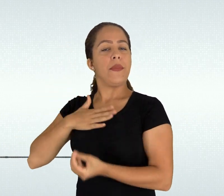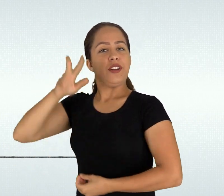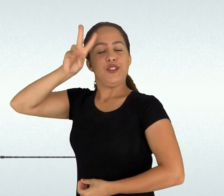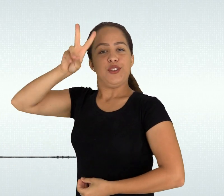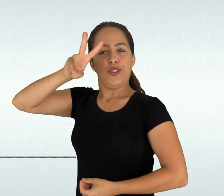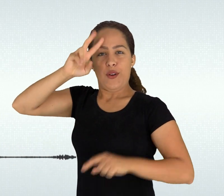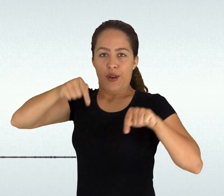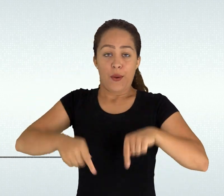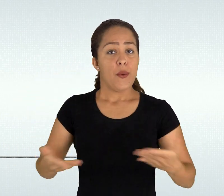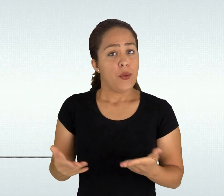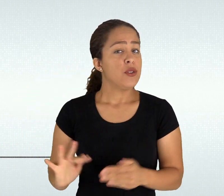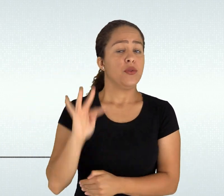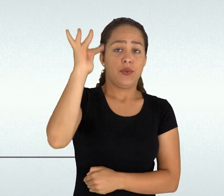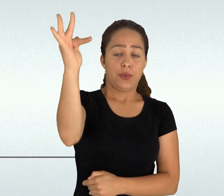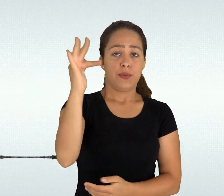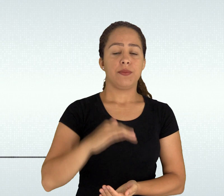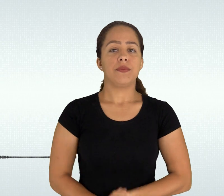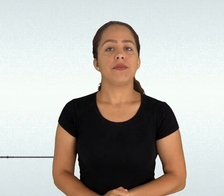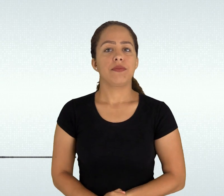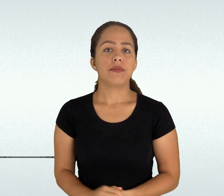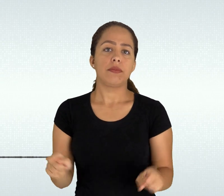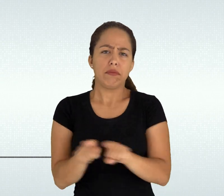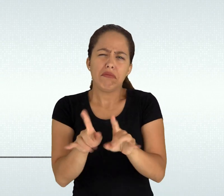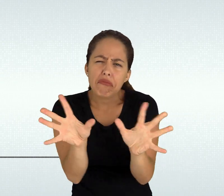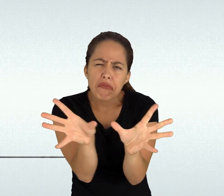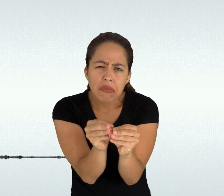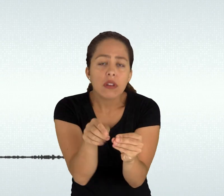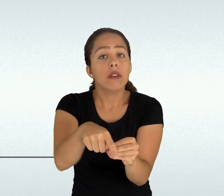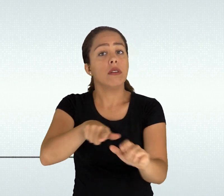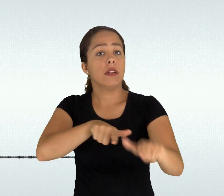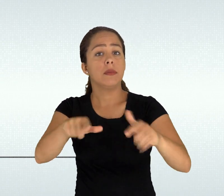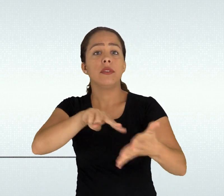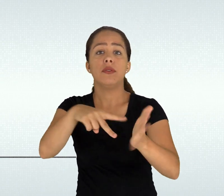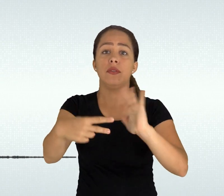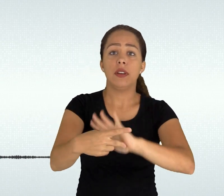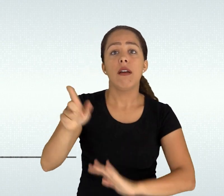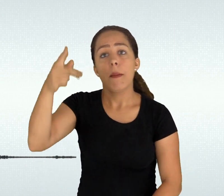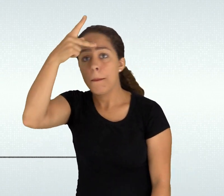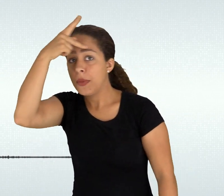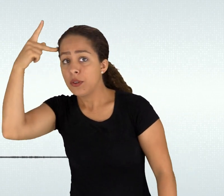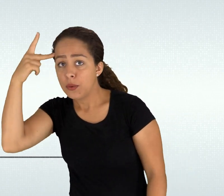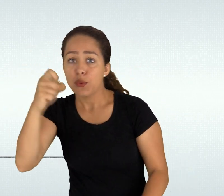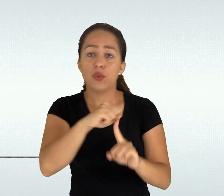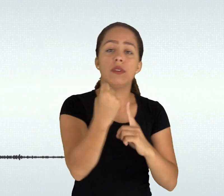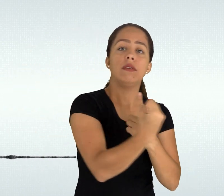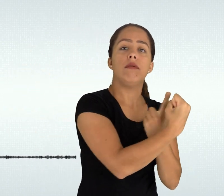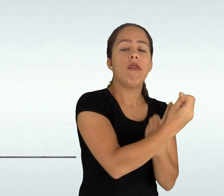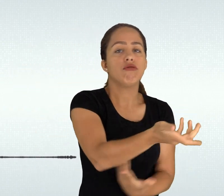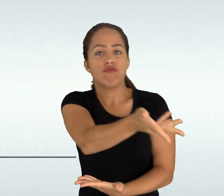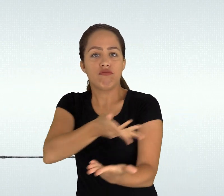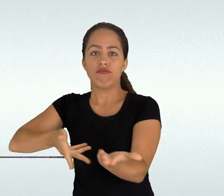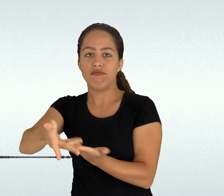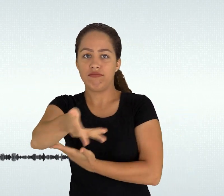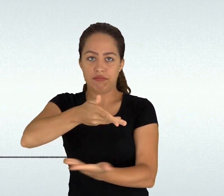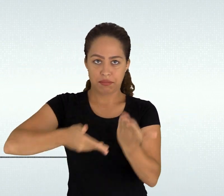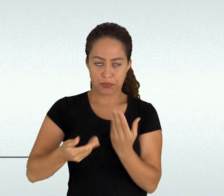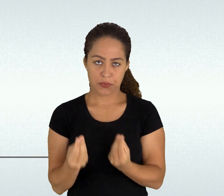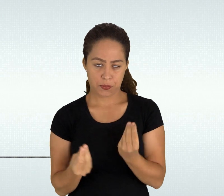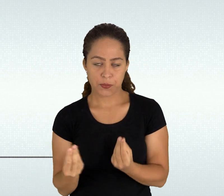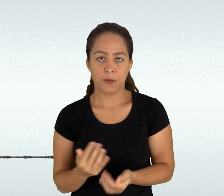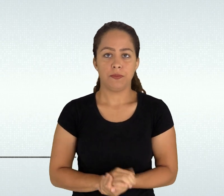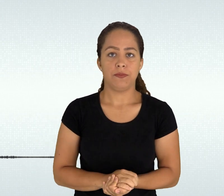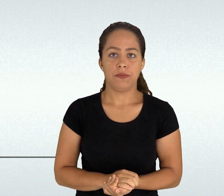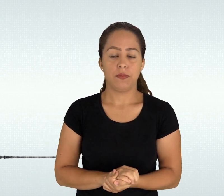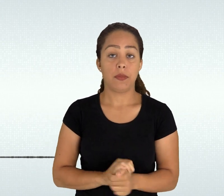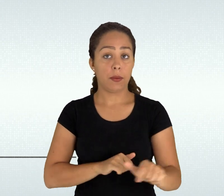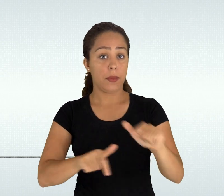interpretar analisar criticar refletir rejeitar ideias fechadas